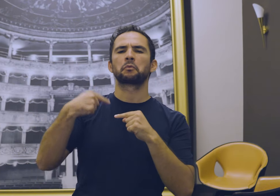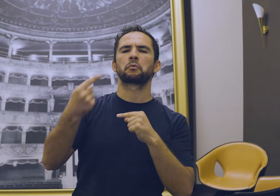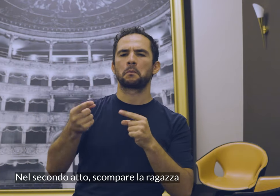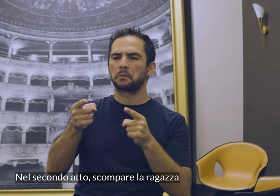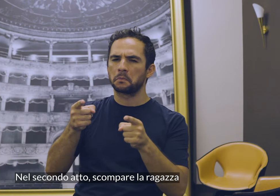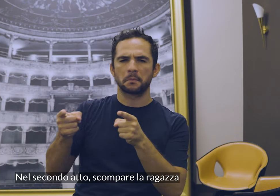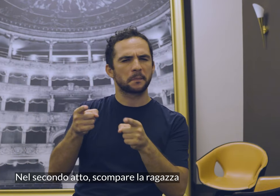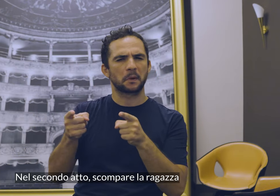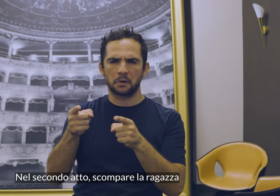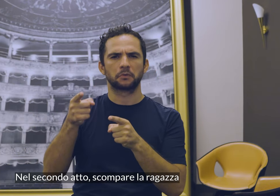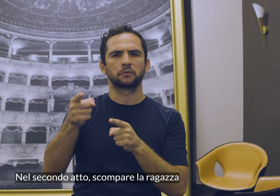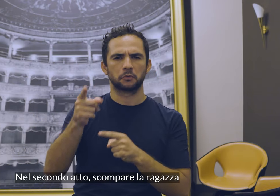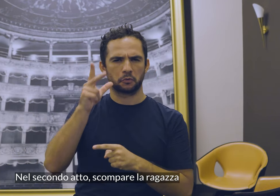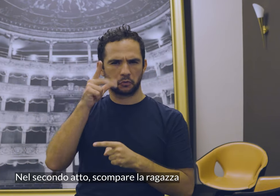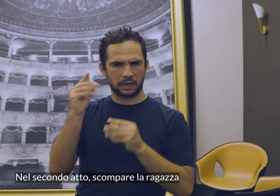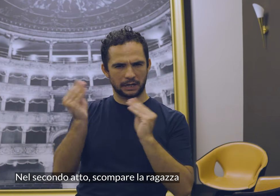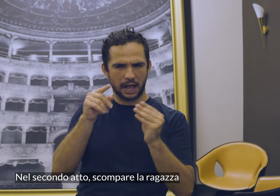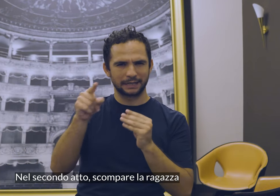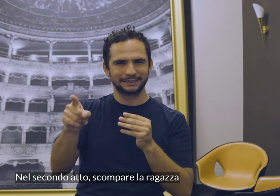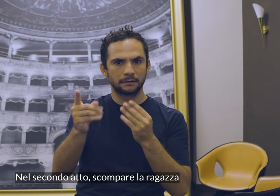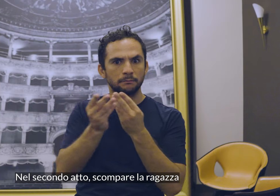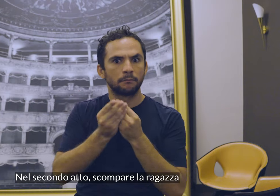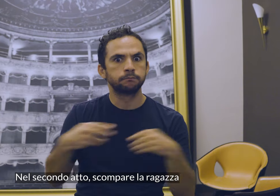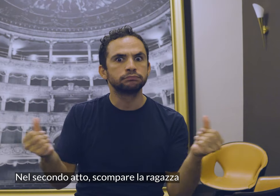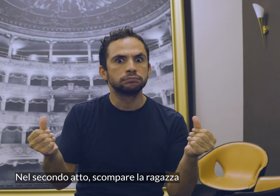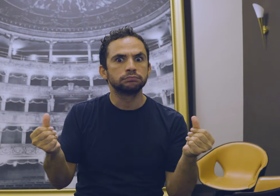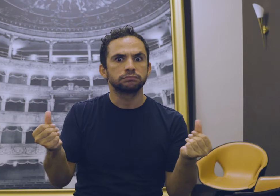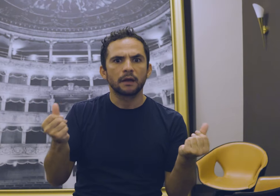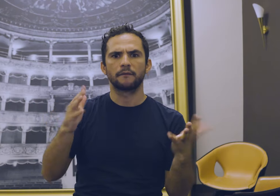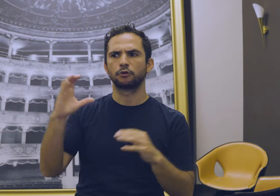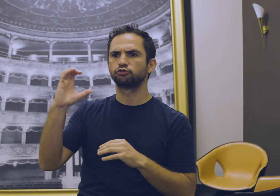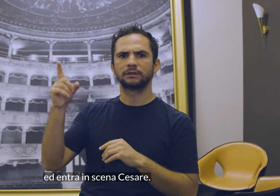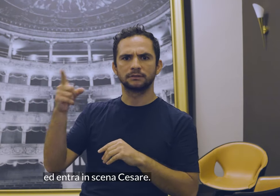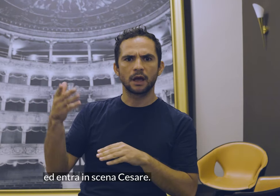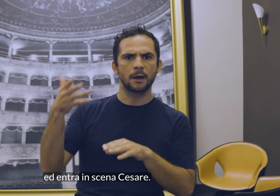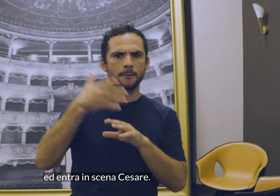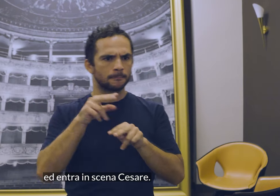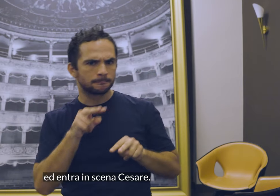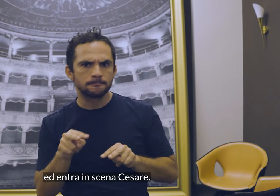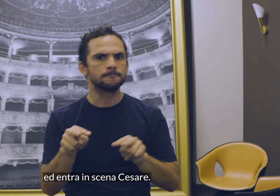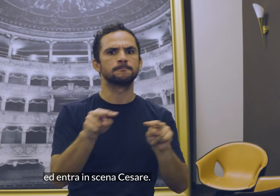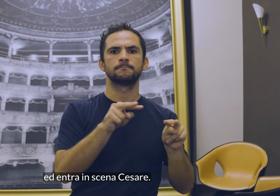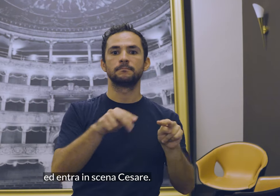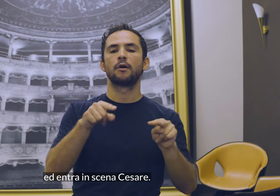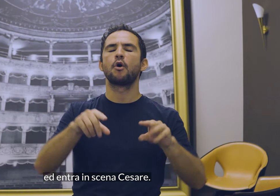Nel secondo atto scompare la ragazza ed entra in scena Cesare.